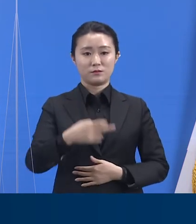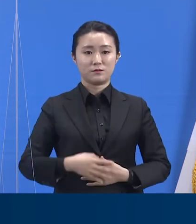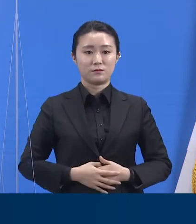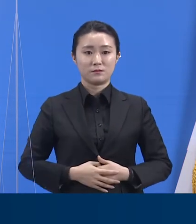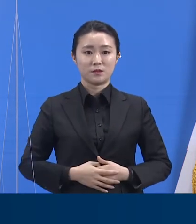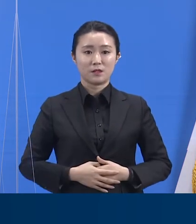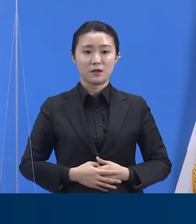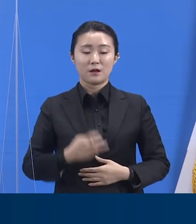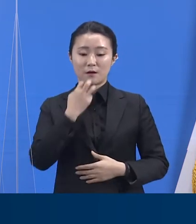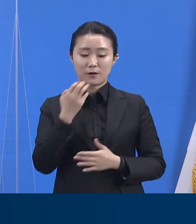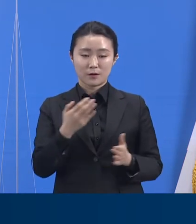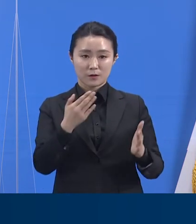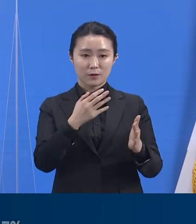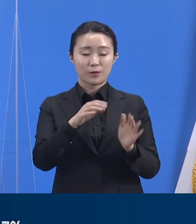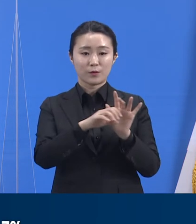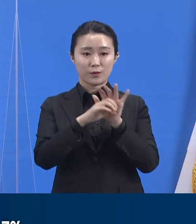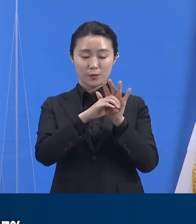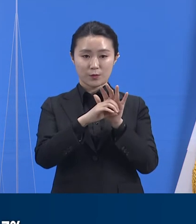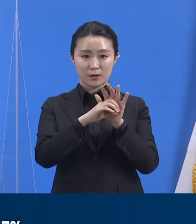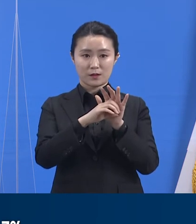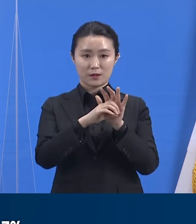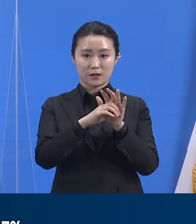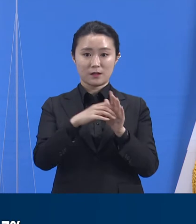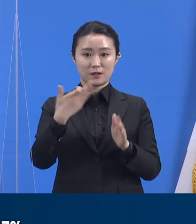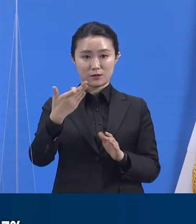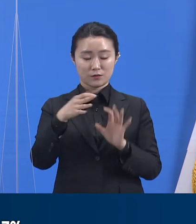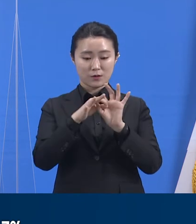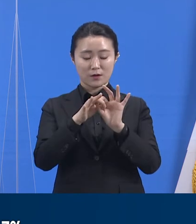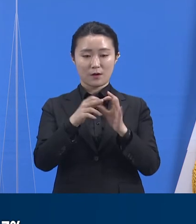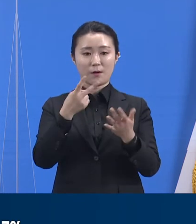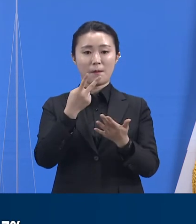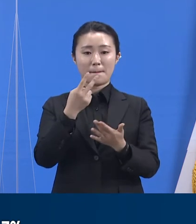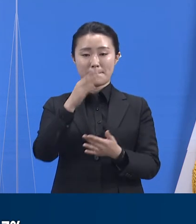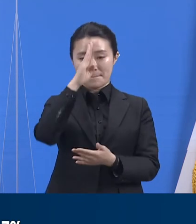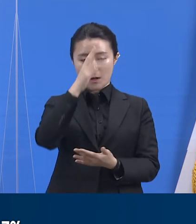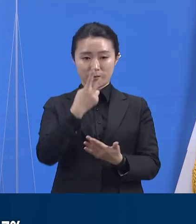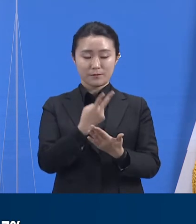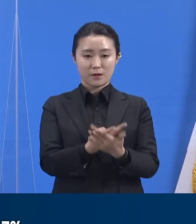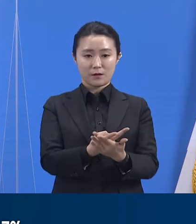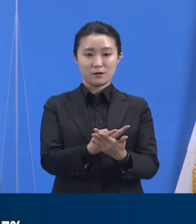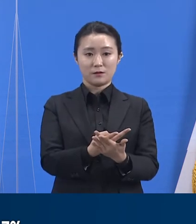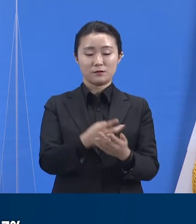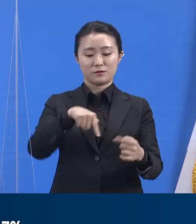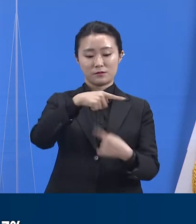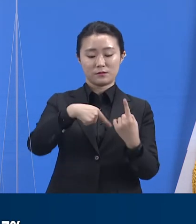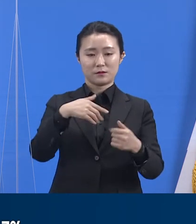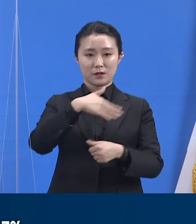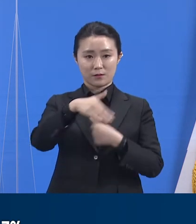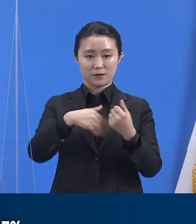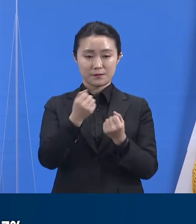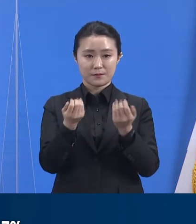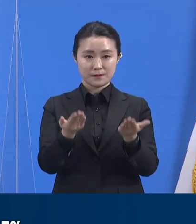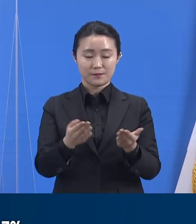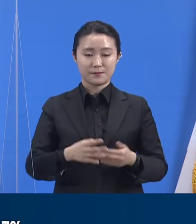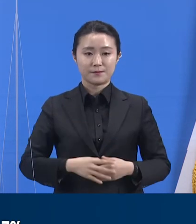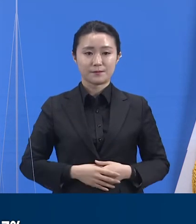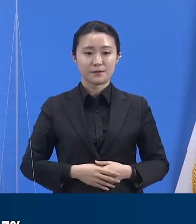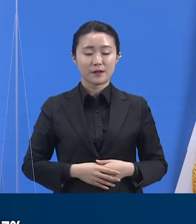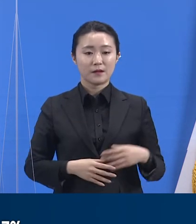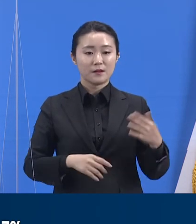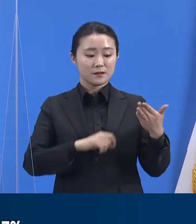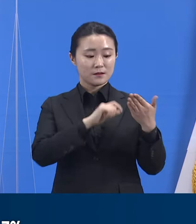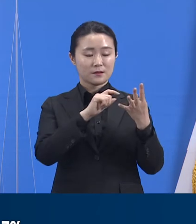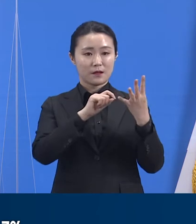경기도 코로나19 병상 운용 현황에 대해 말씀드리겠습니다. 4월 7일 20시 기준 일반과